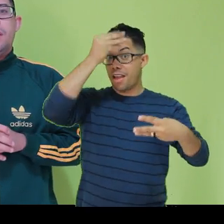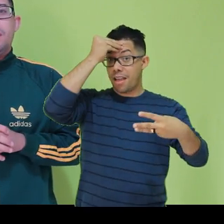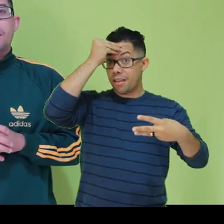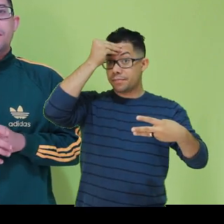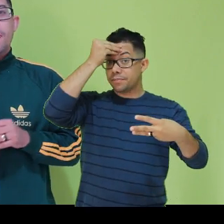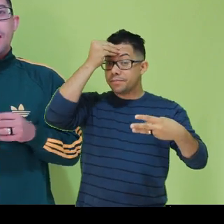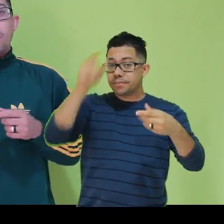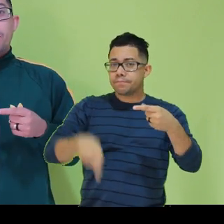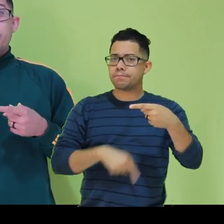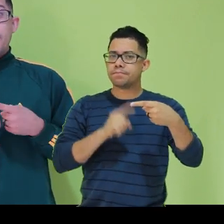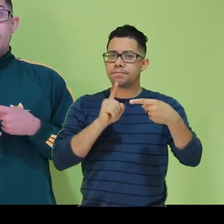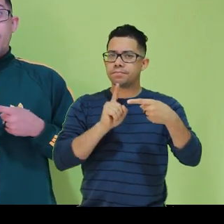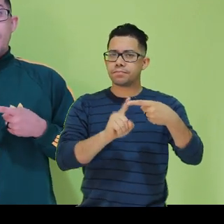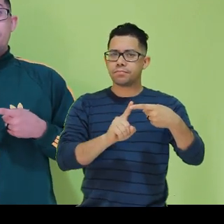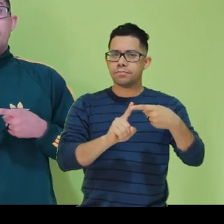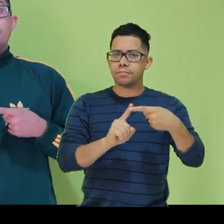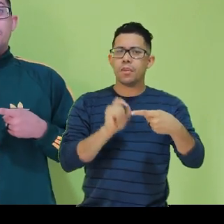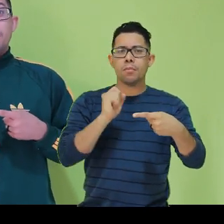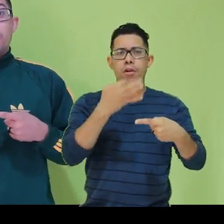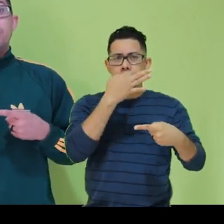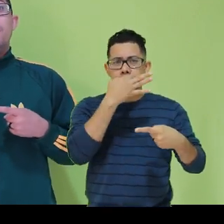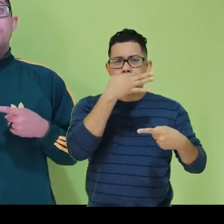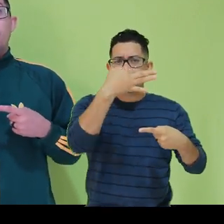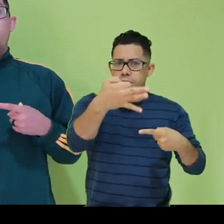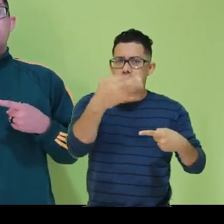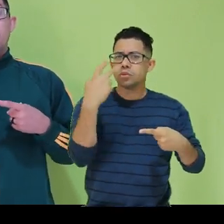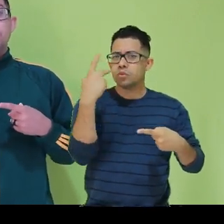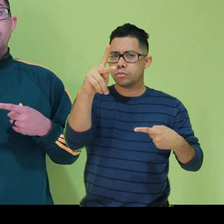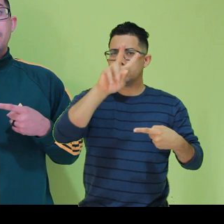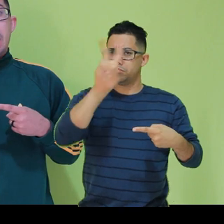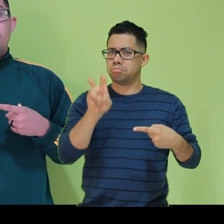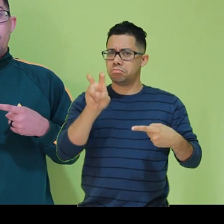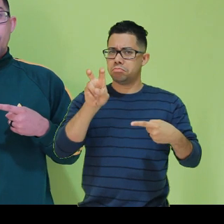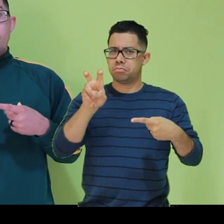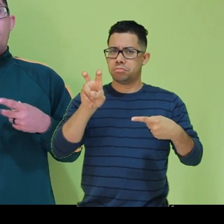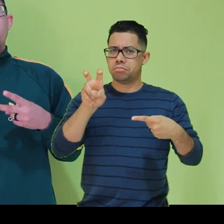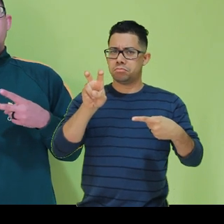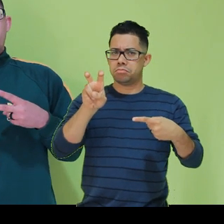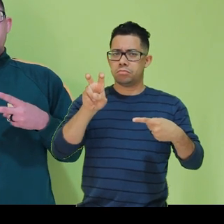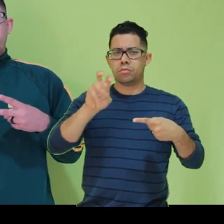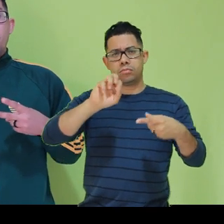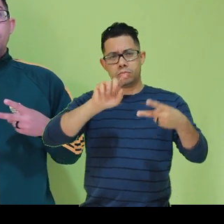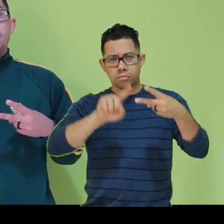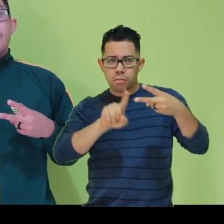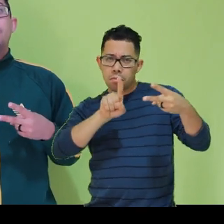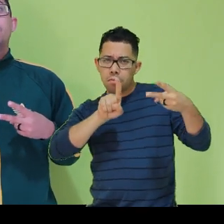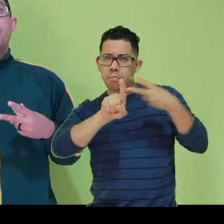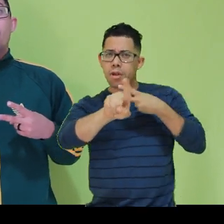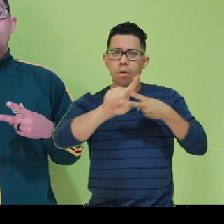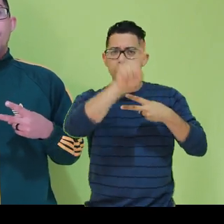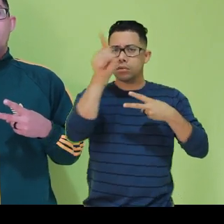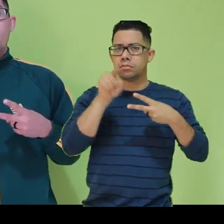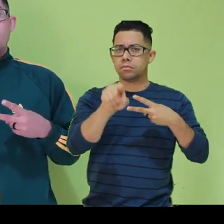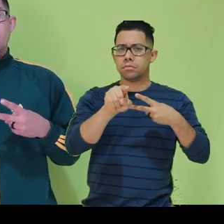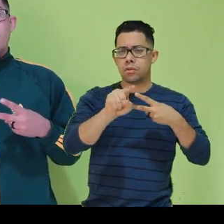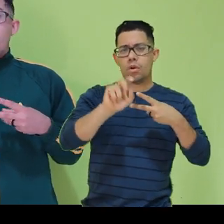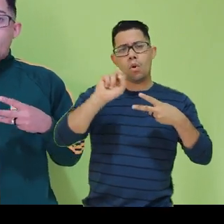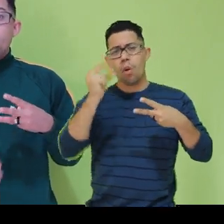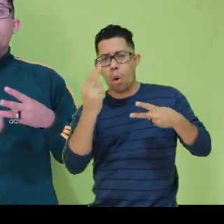seguir. O primeiro é, você pode emitir a opinião sobre algo ou você pode perguntar sobre alguma coisa ou